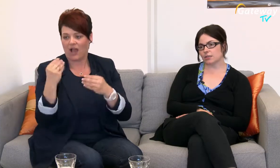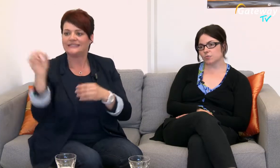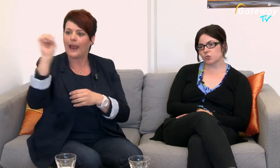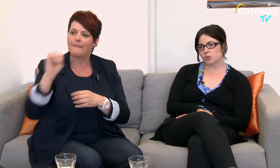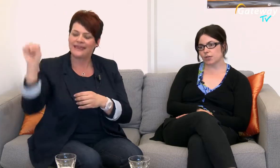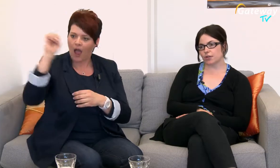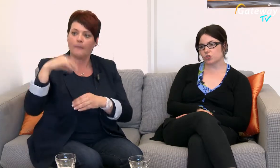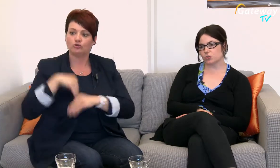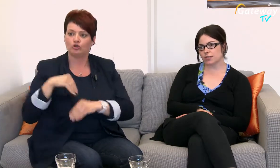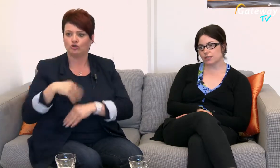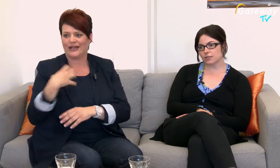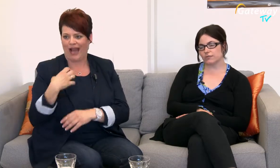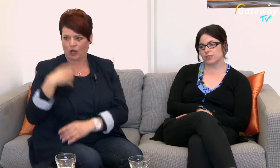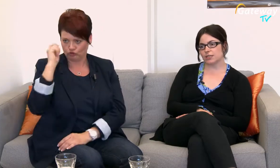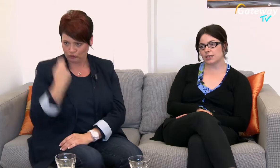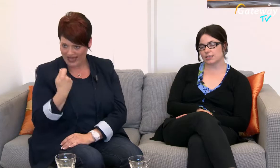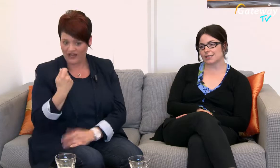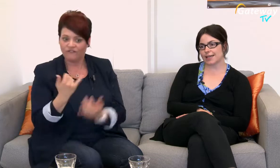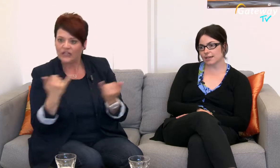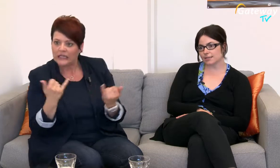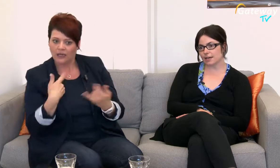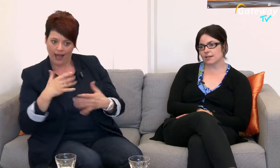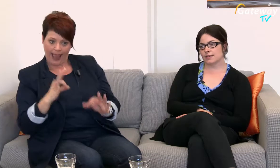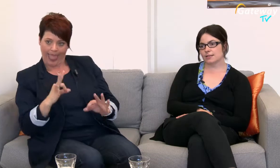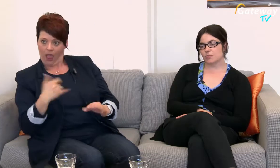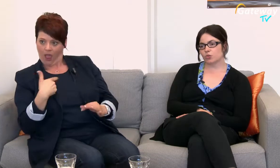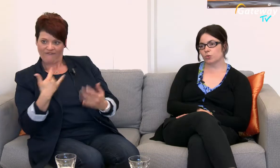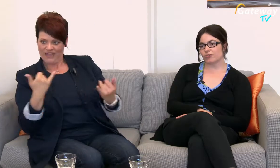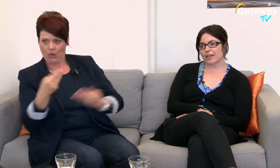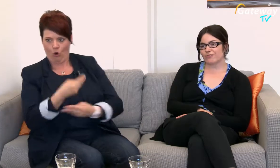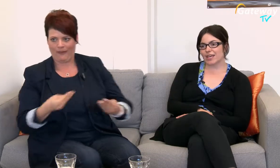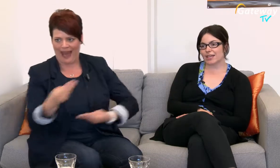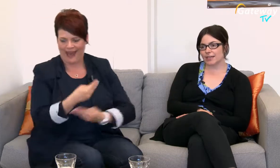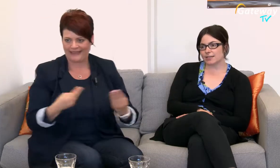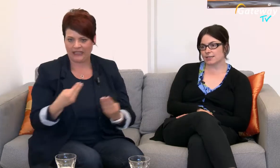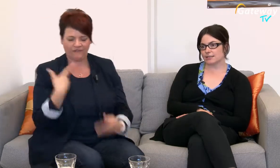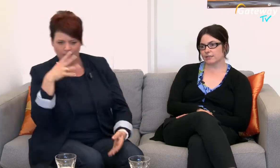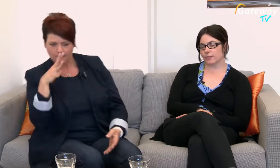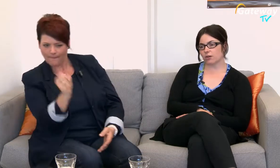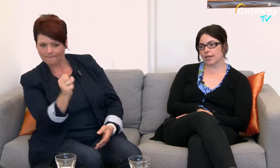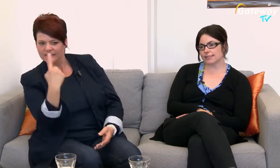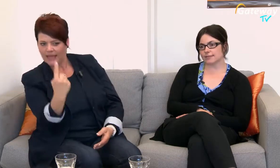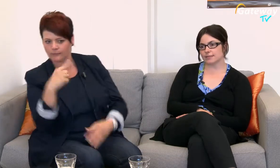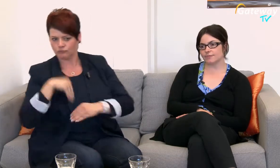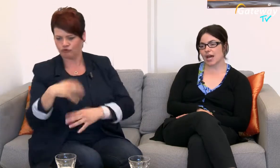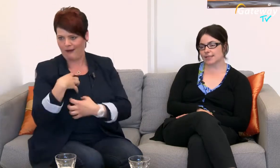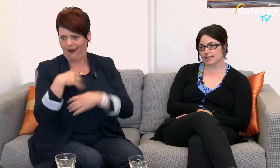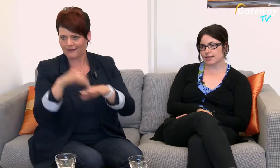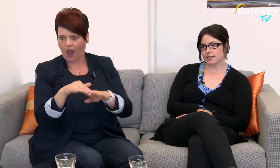psychisch kranke Studierende Wie gehe ich als Lehrender damit um und wie erkenne ich auch erste Anzeichen